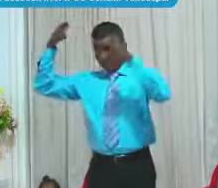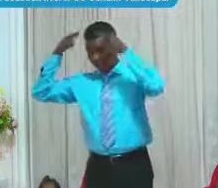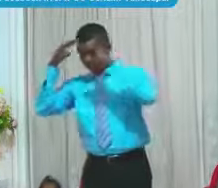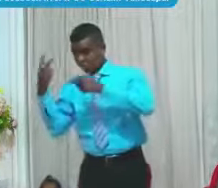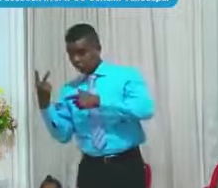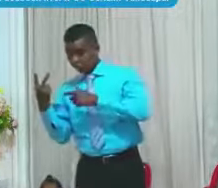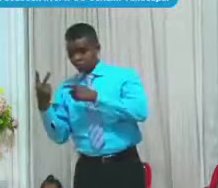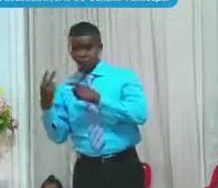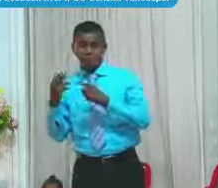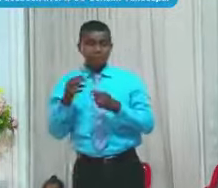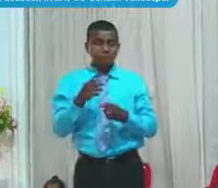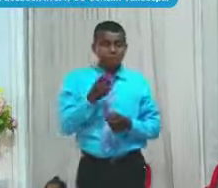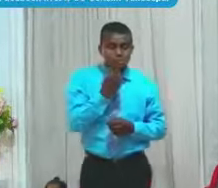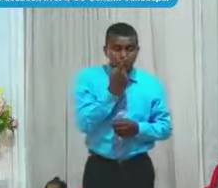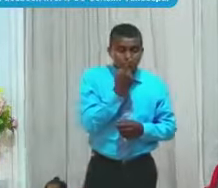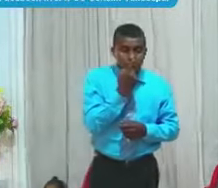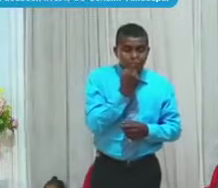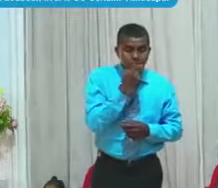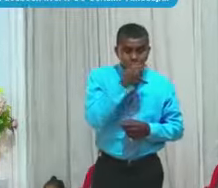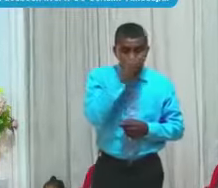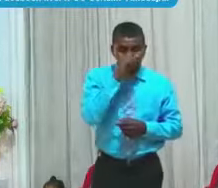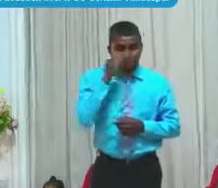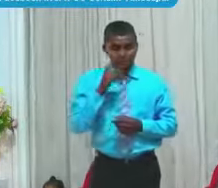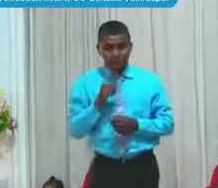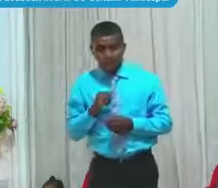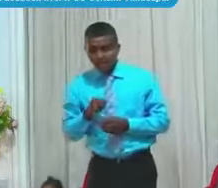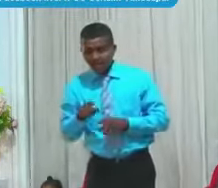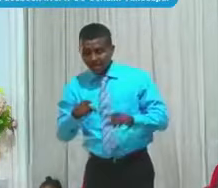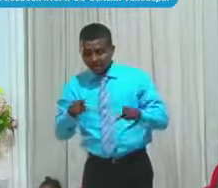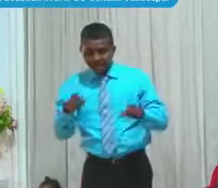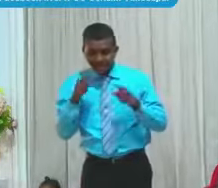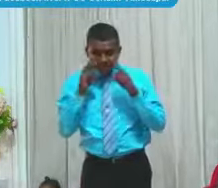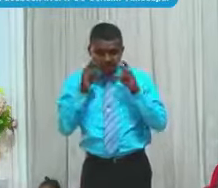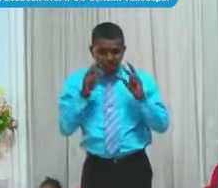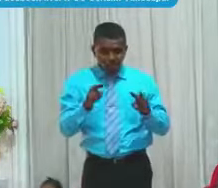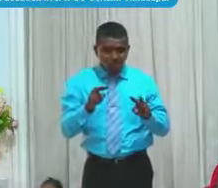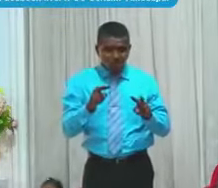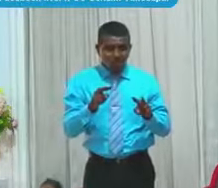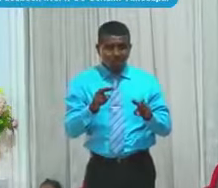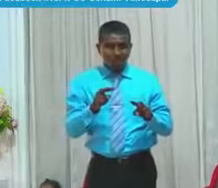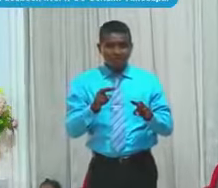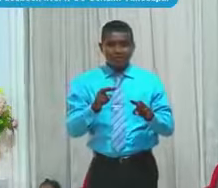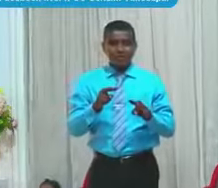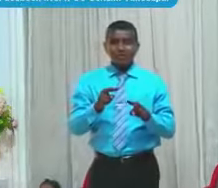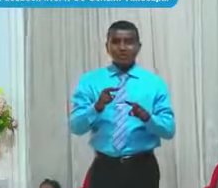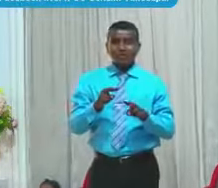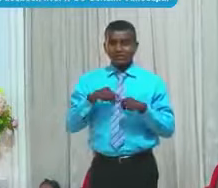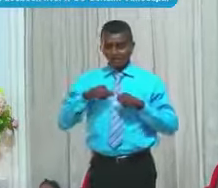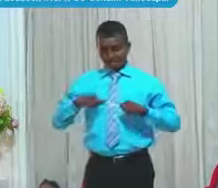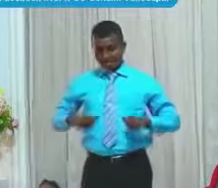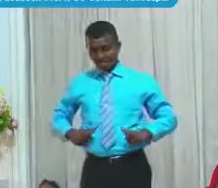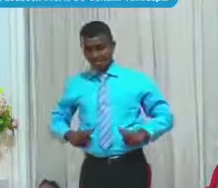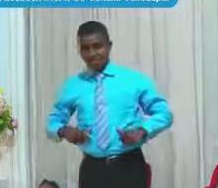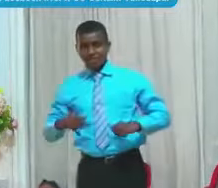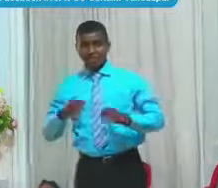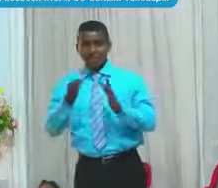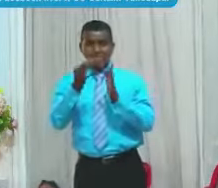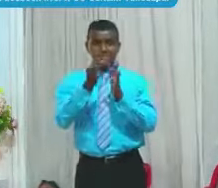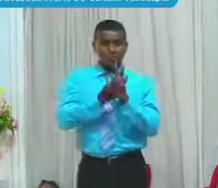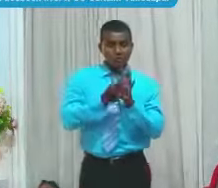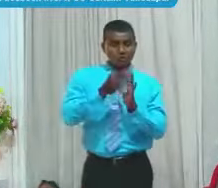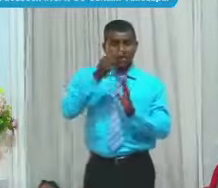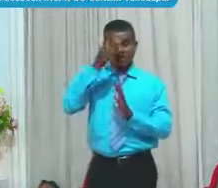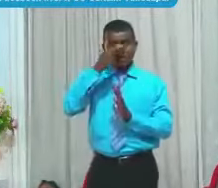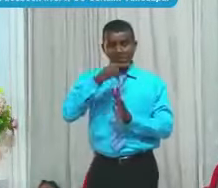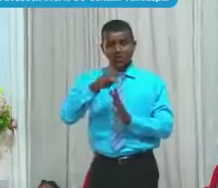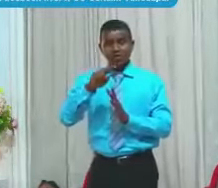las huellas De los sacerdotes Sus esposas Y sus hijos Que entraban Y salían Y los guió A una puerta Secreta